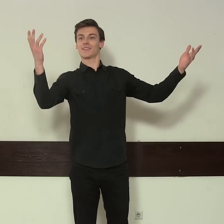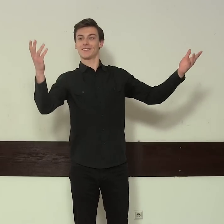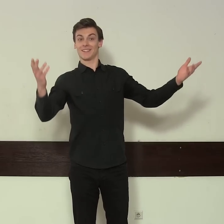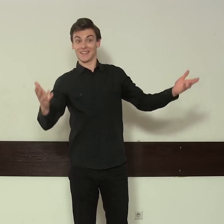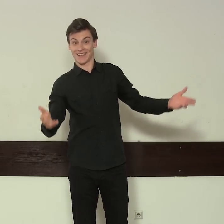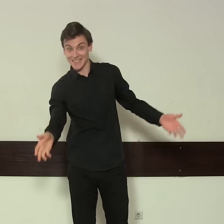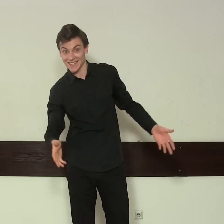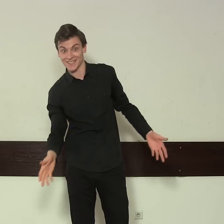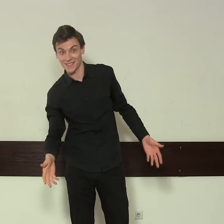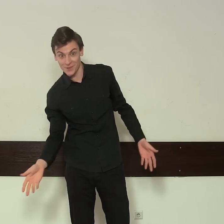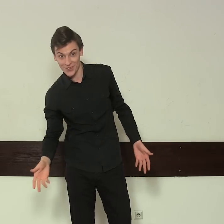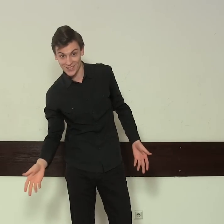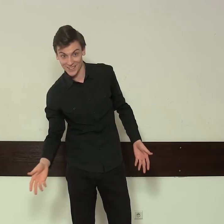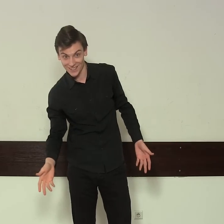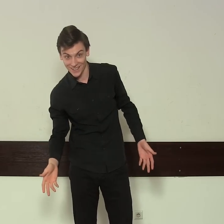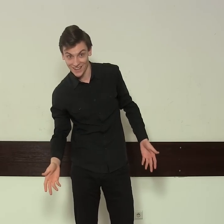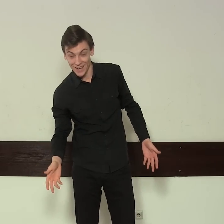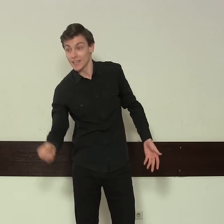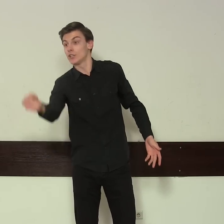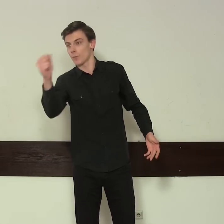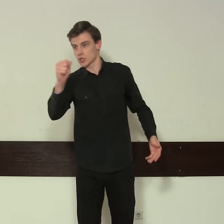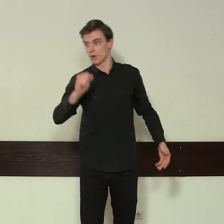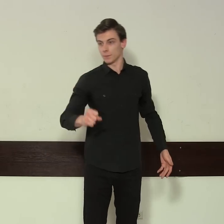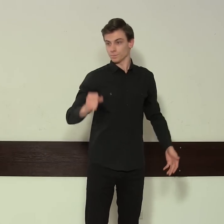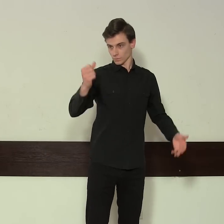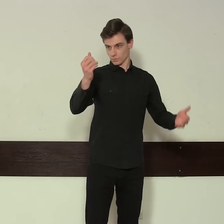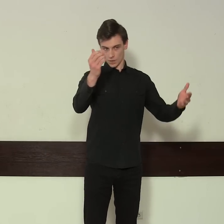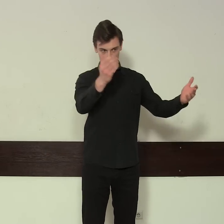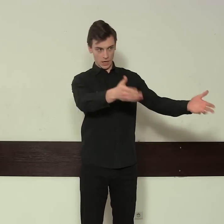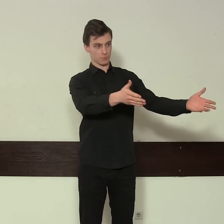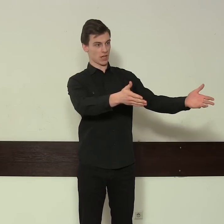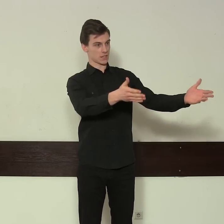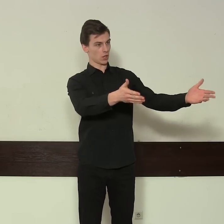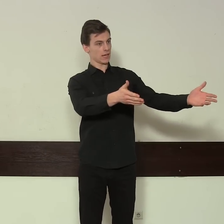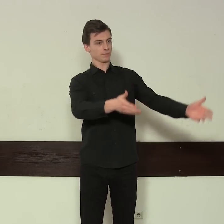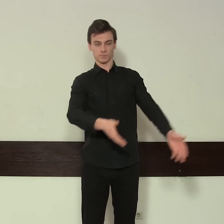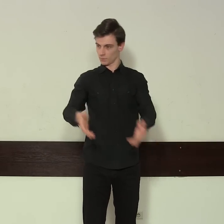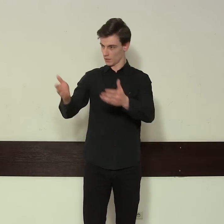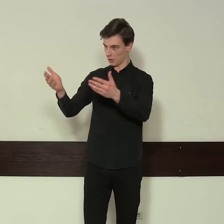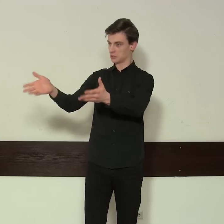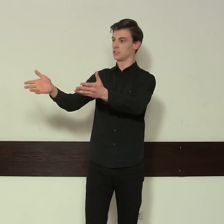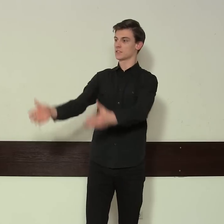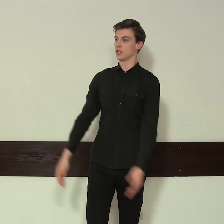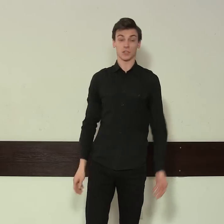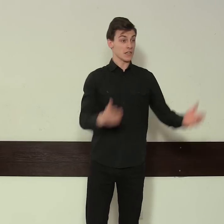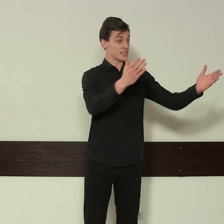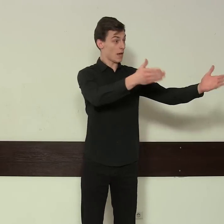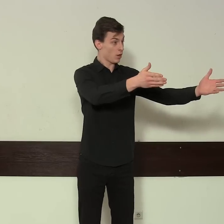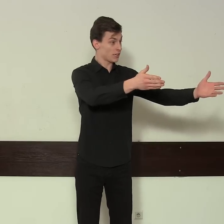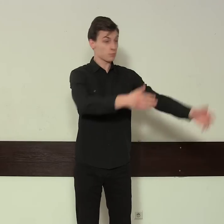na carskim roźnie. I to przysłowie – lepsza zgoda od niezgodnie. Zabną tego